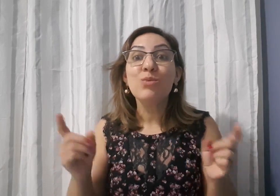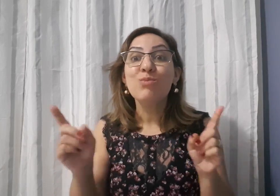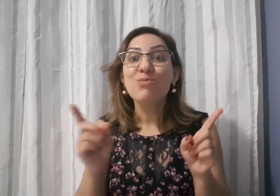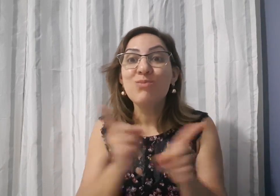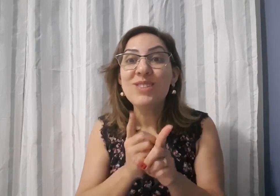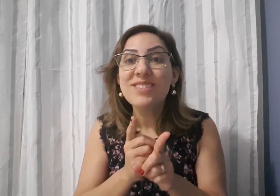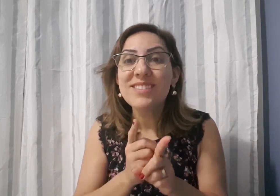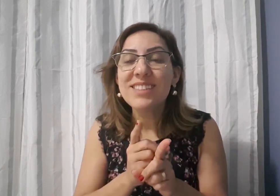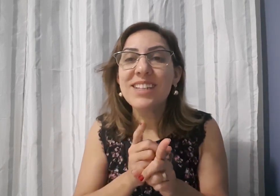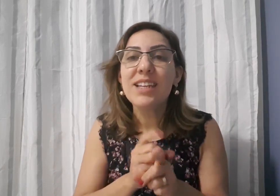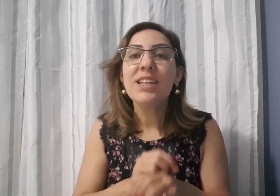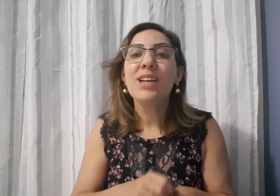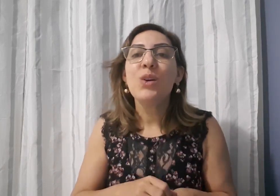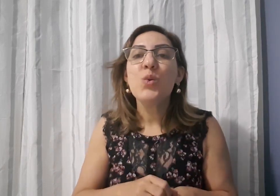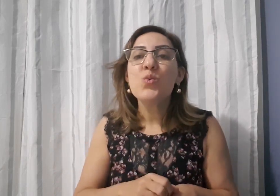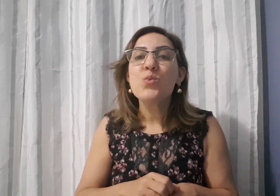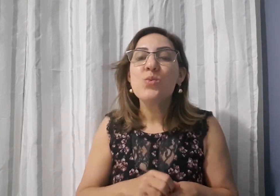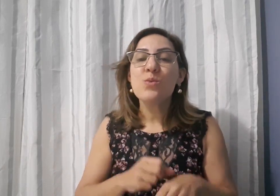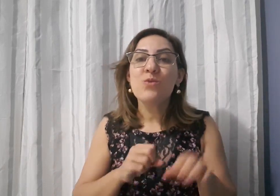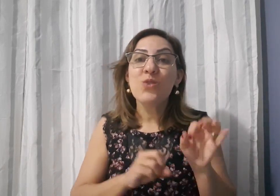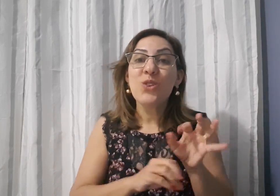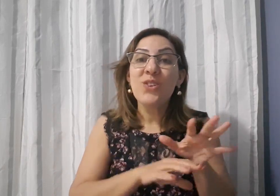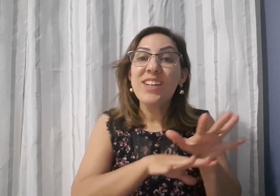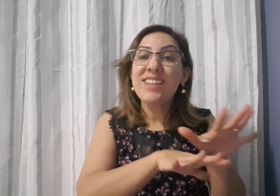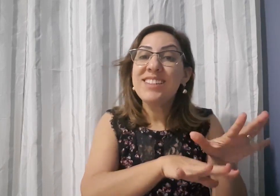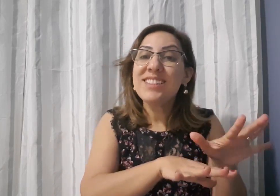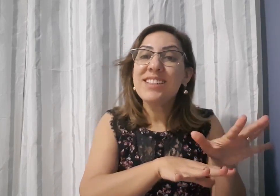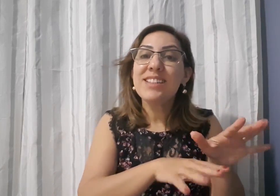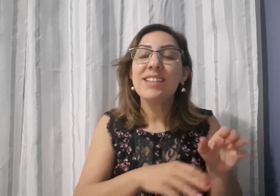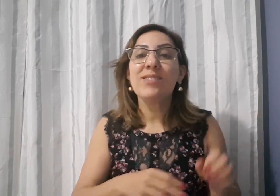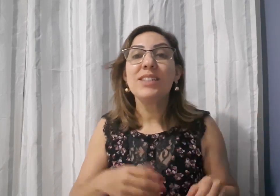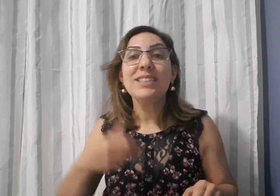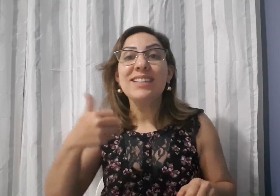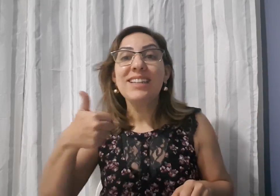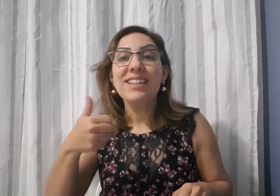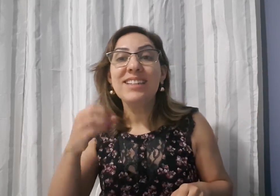o método Fluente em Libras em 10 semanas